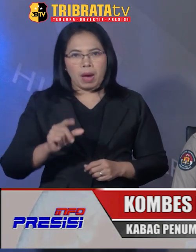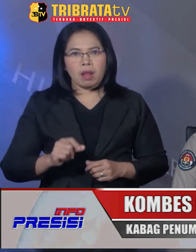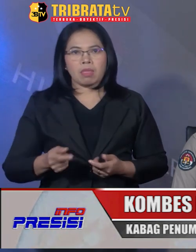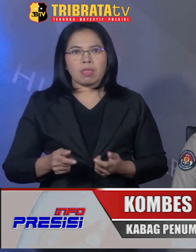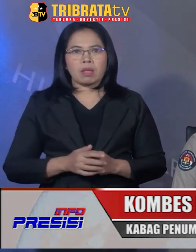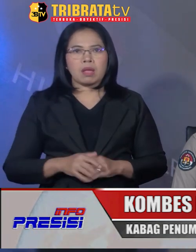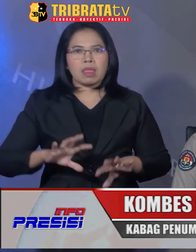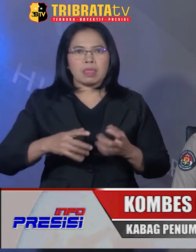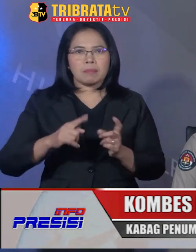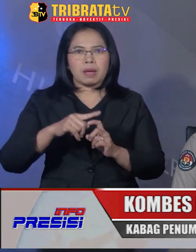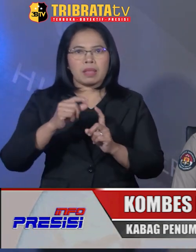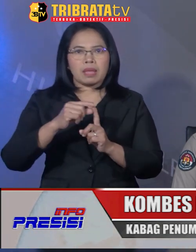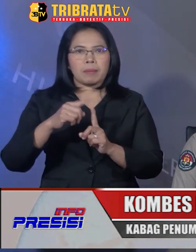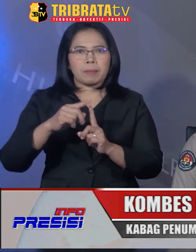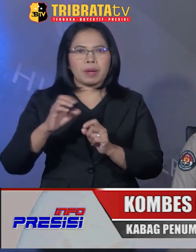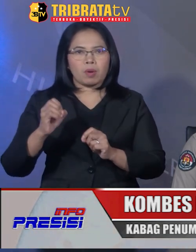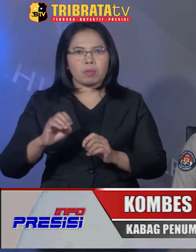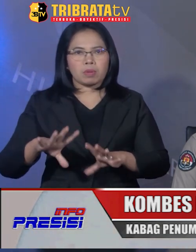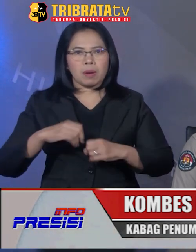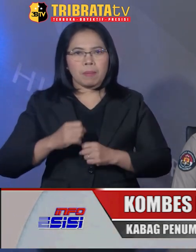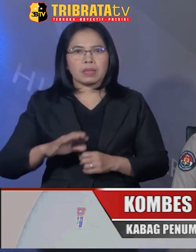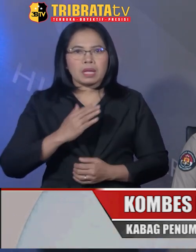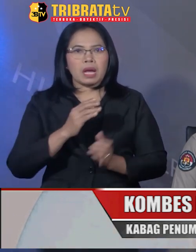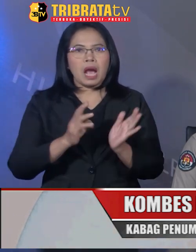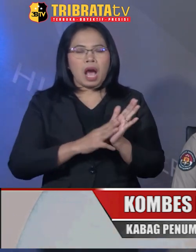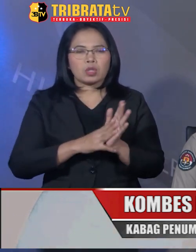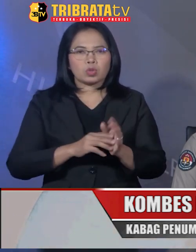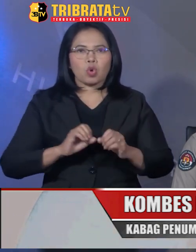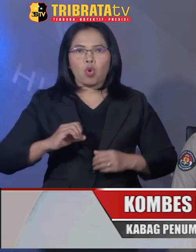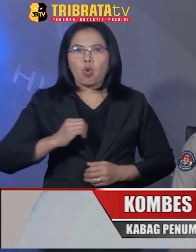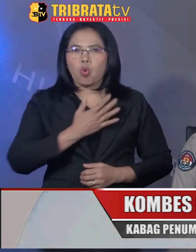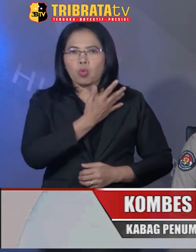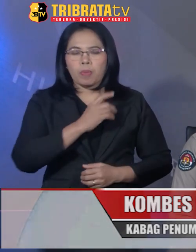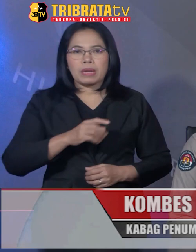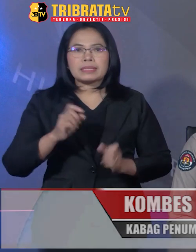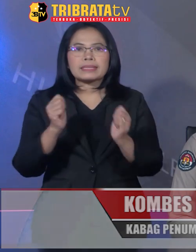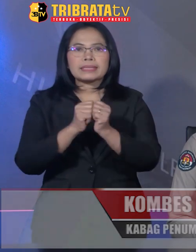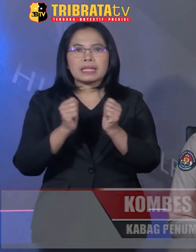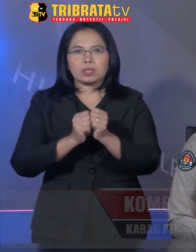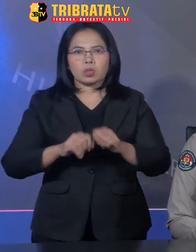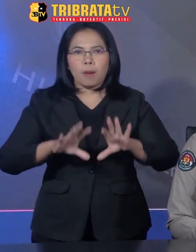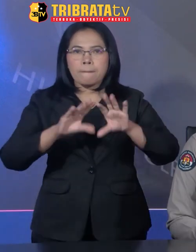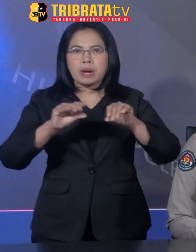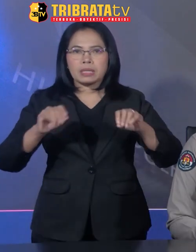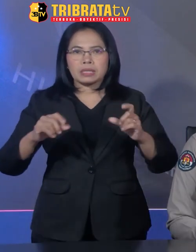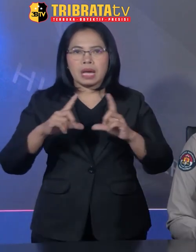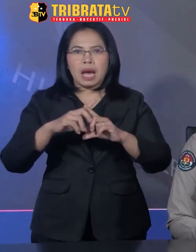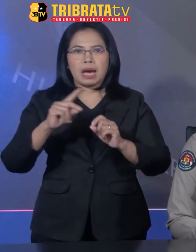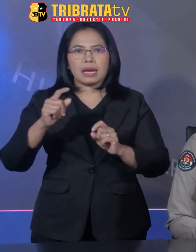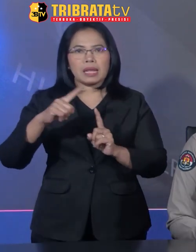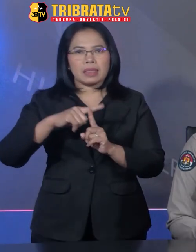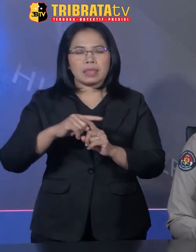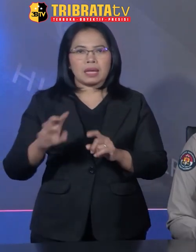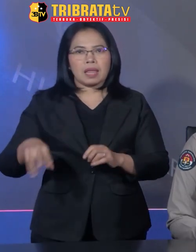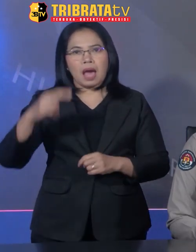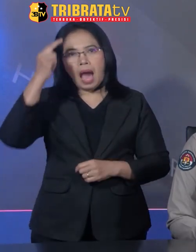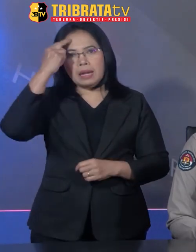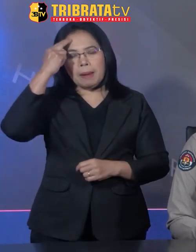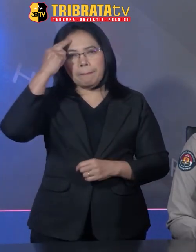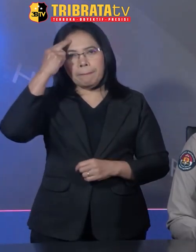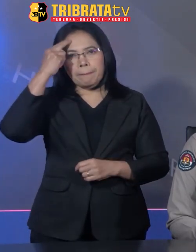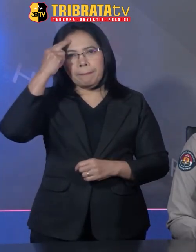TPPO mendapati kasus korban dijanjikan untuk bekerja sebagai ART di Arab Saudi,